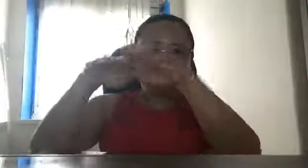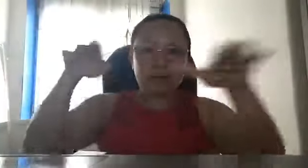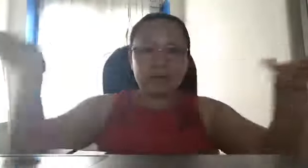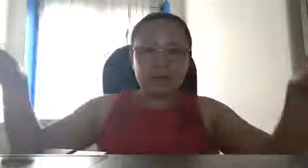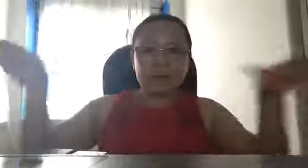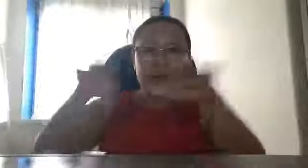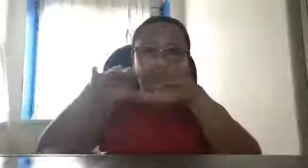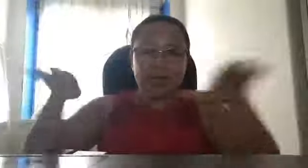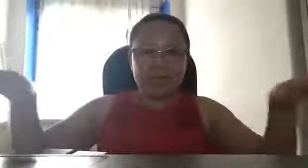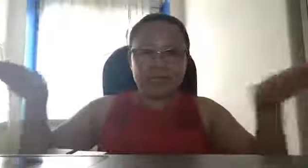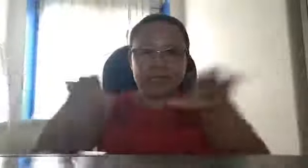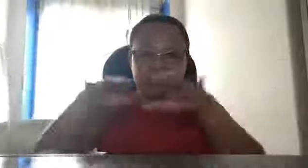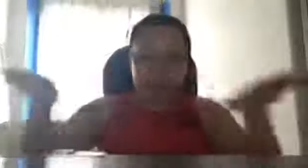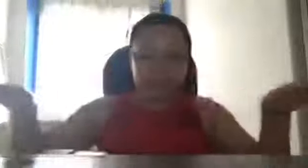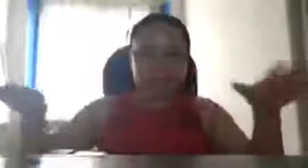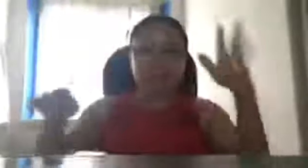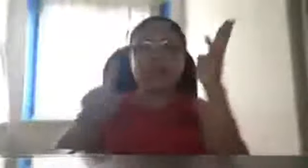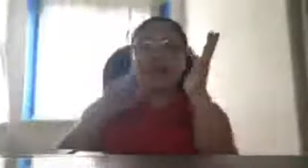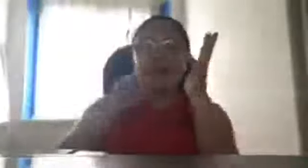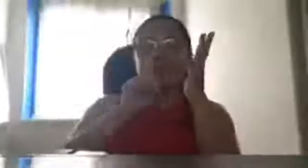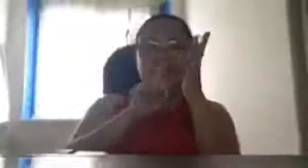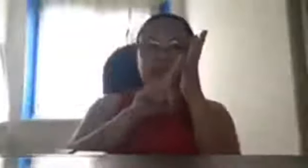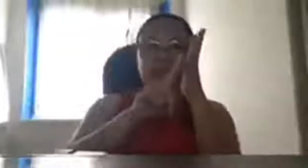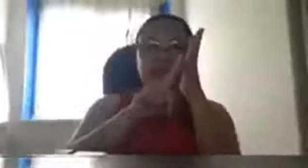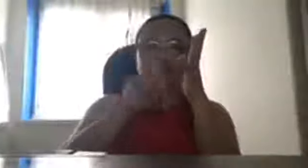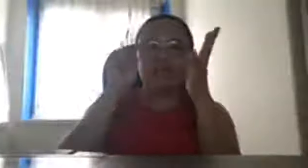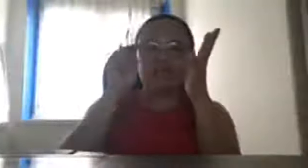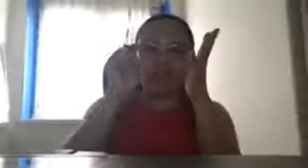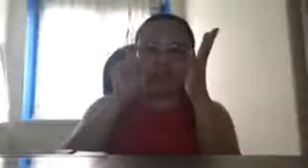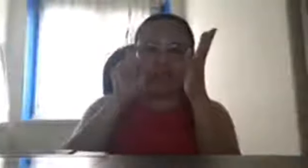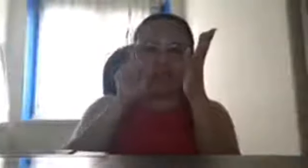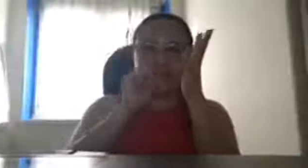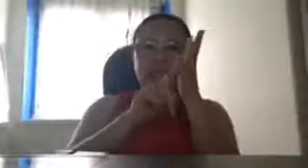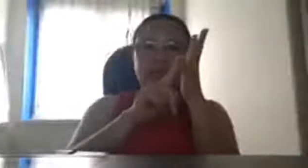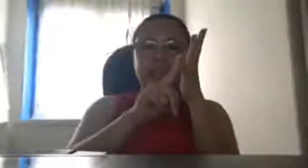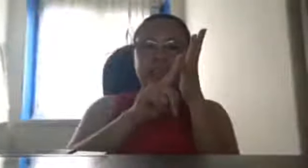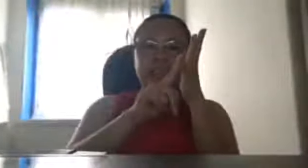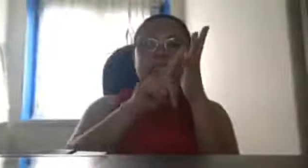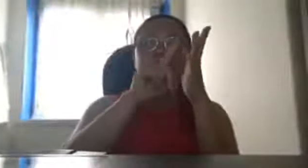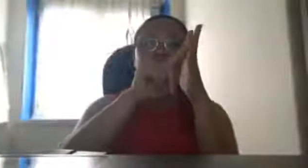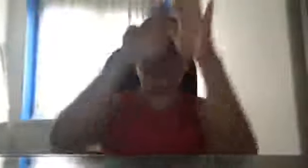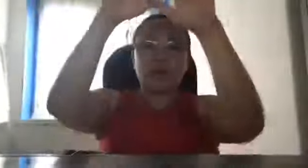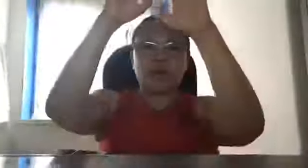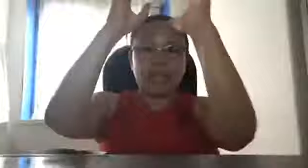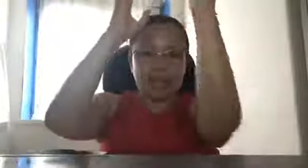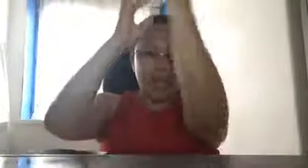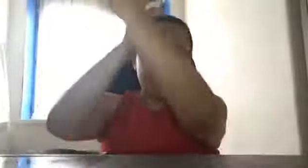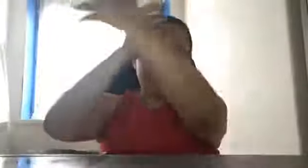by land and then radar detector air